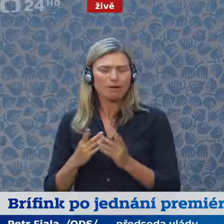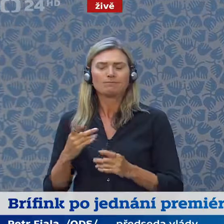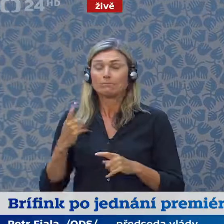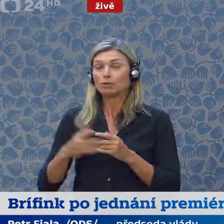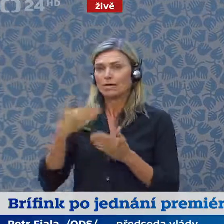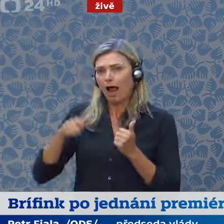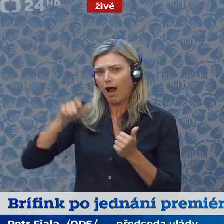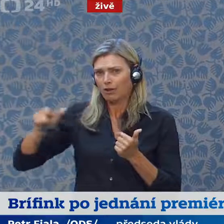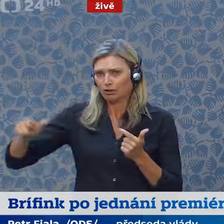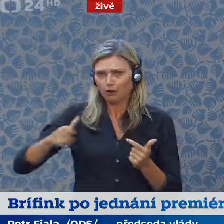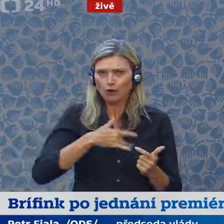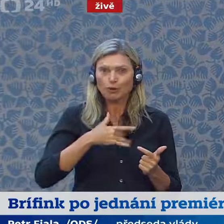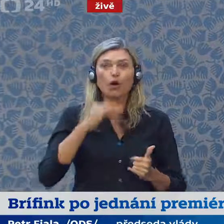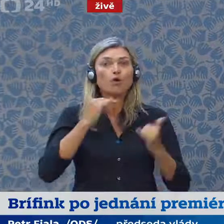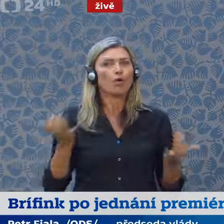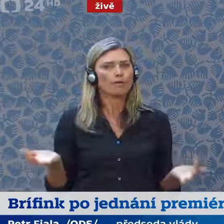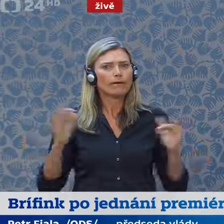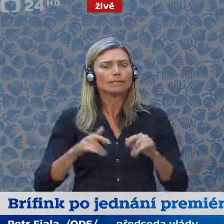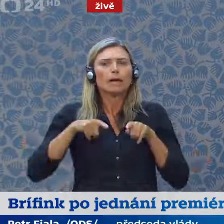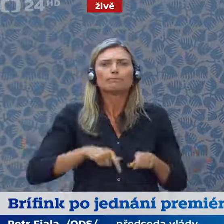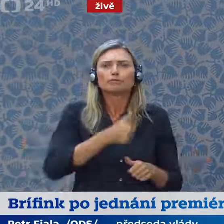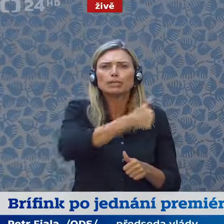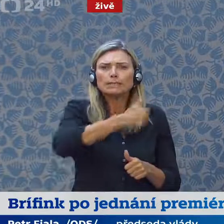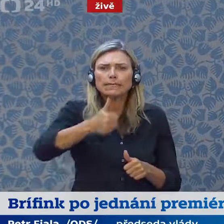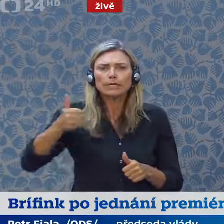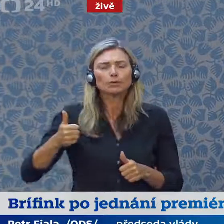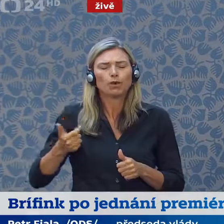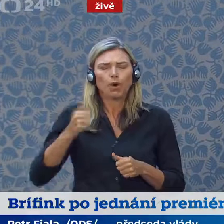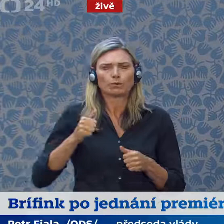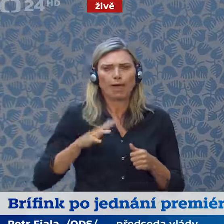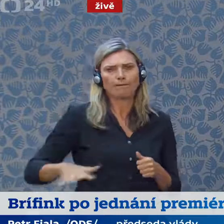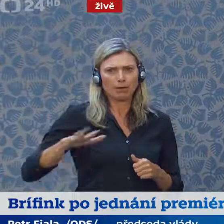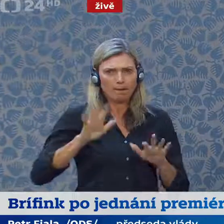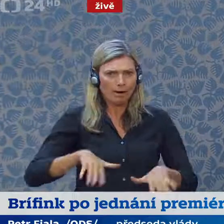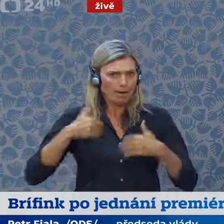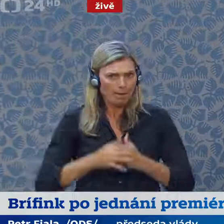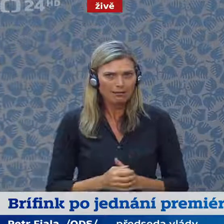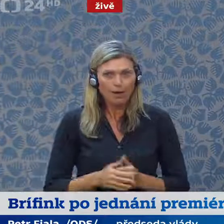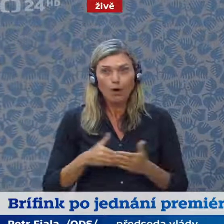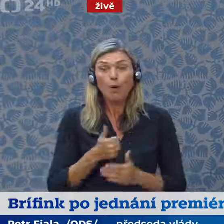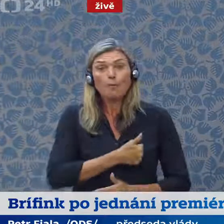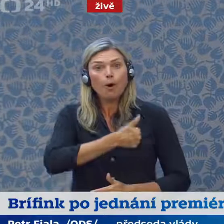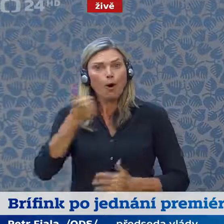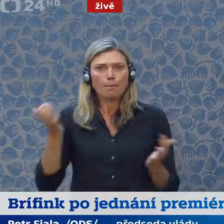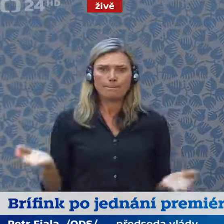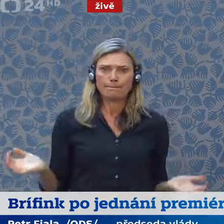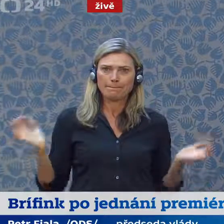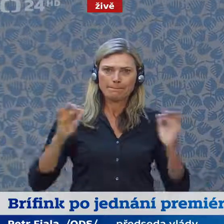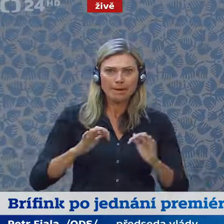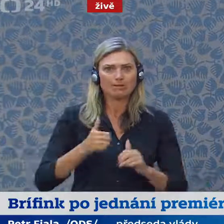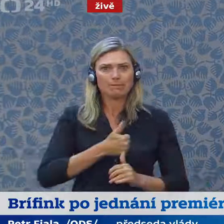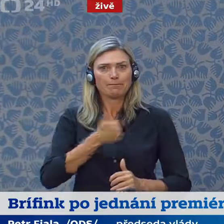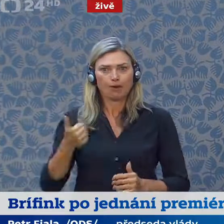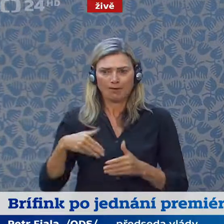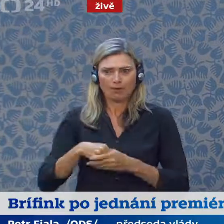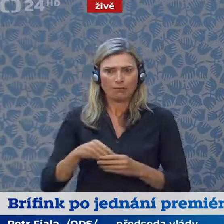další členy konference předsedů Evropského parlamentu. Je to vlastně svým způsobem jako první akce našeho